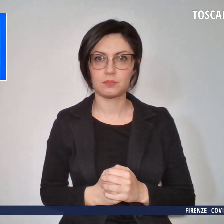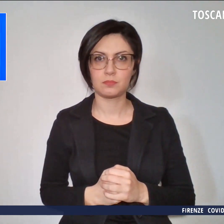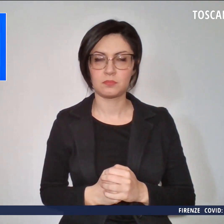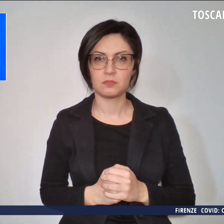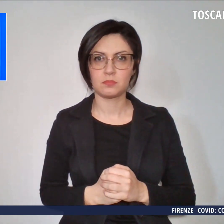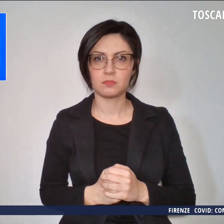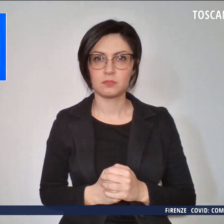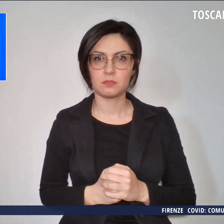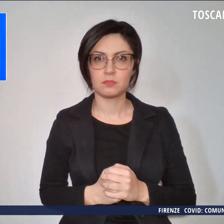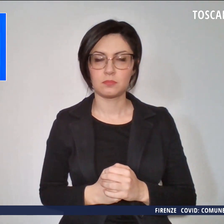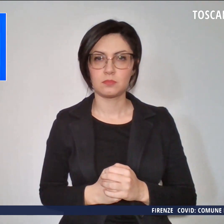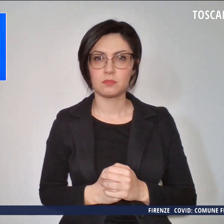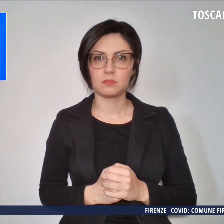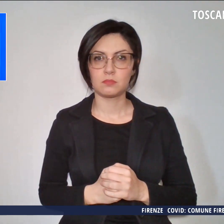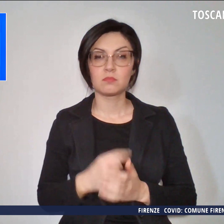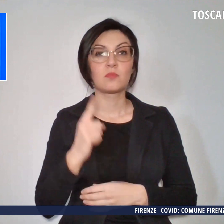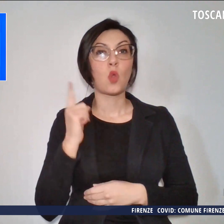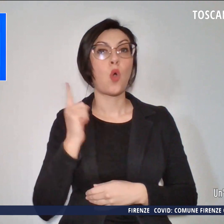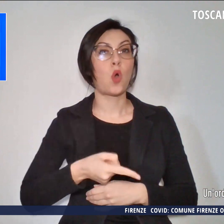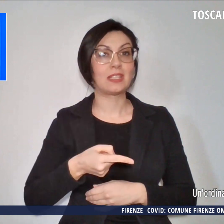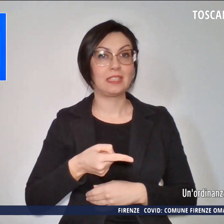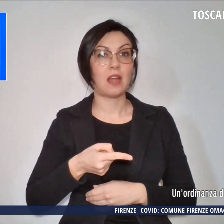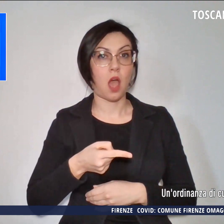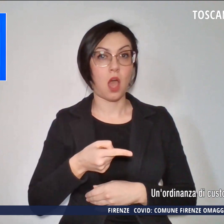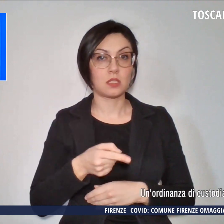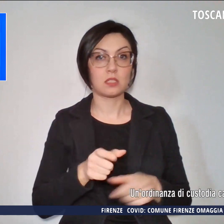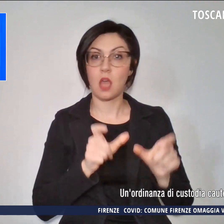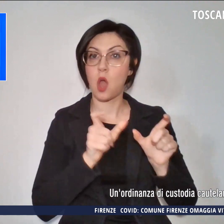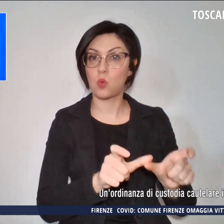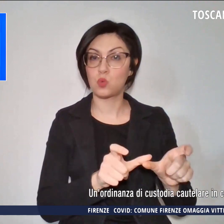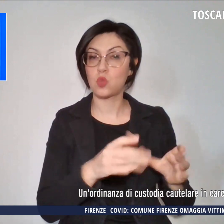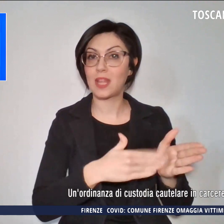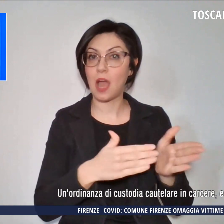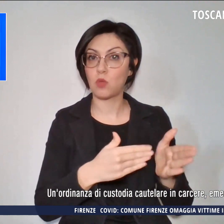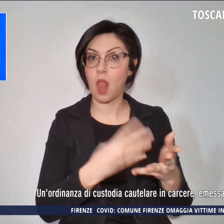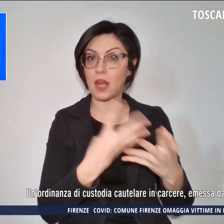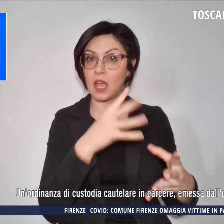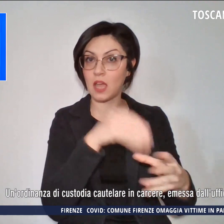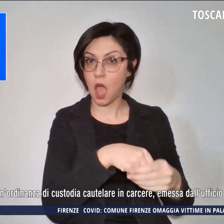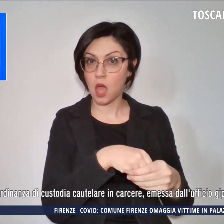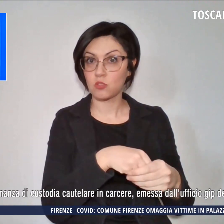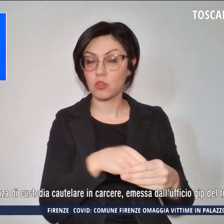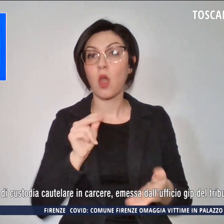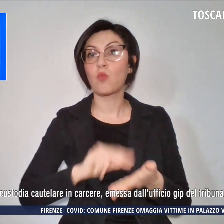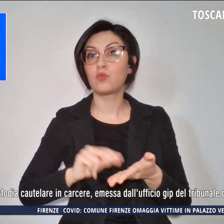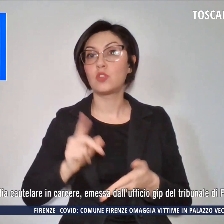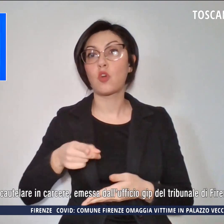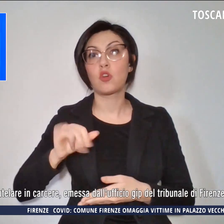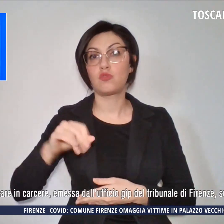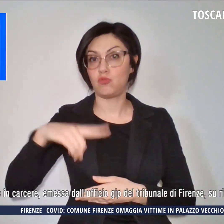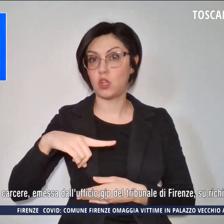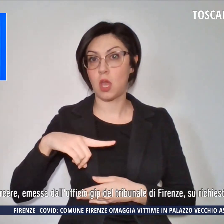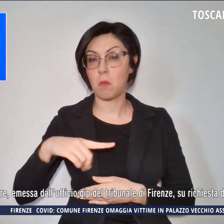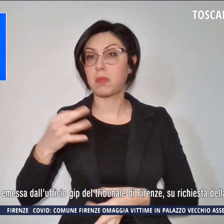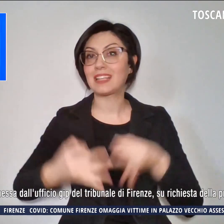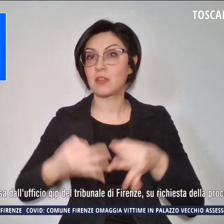Un'ordinanza di custodia cautelare in carcere, emessa dall'ufficio GIP del Tribunale